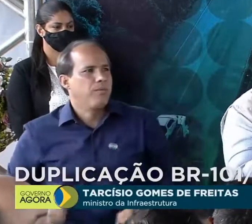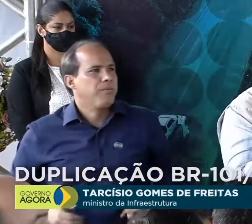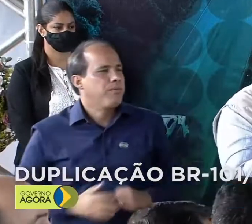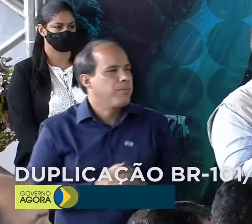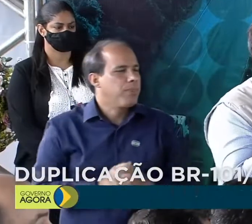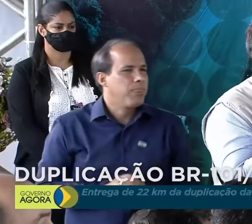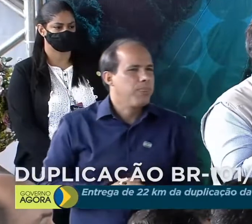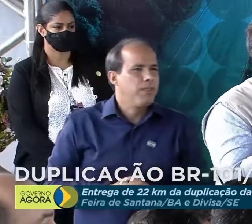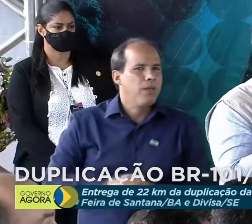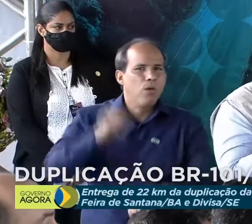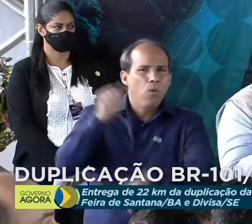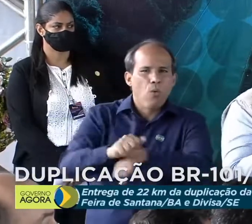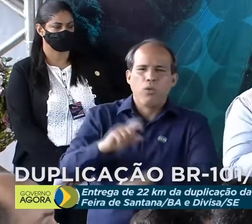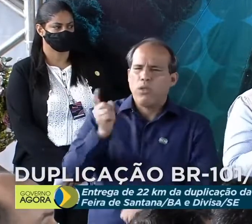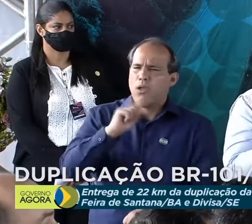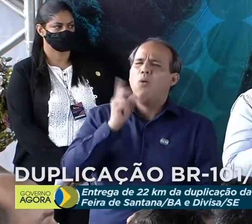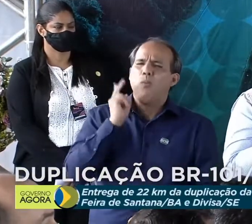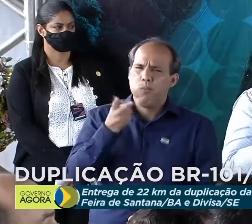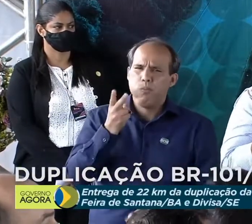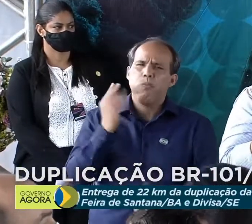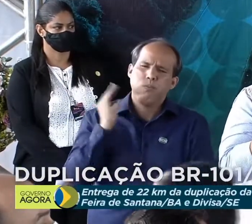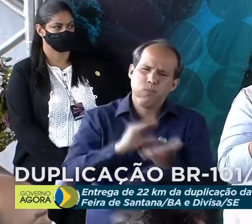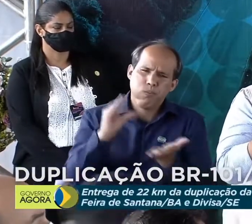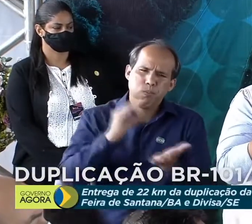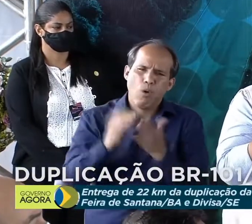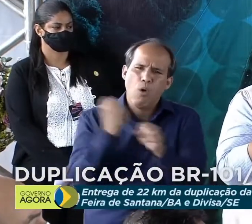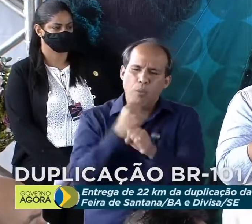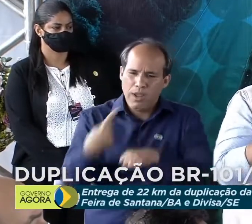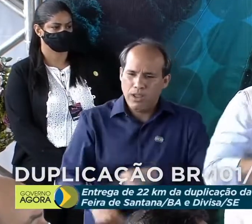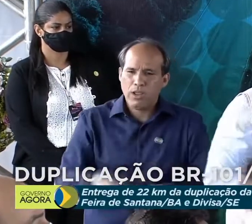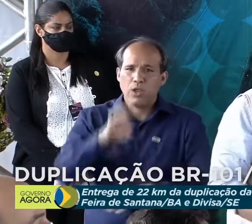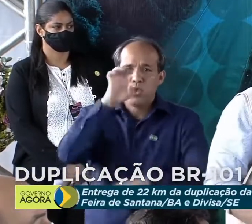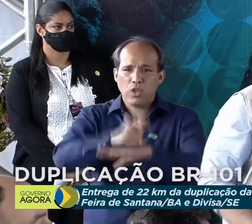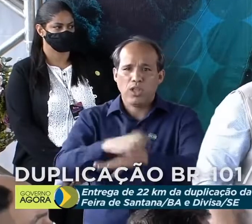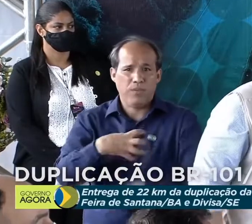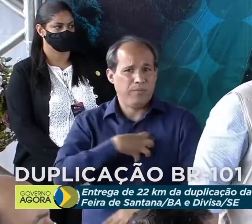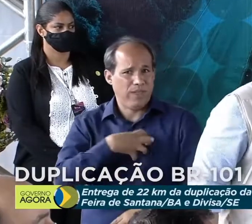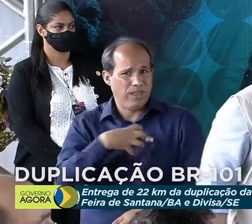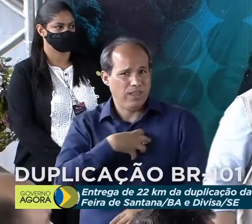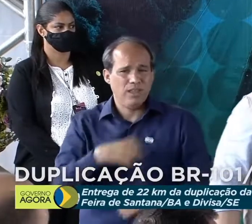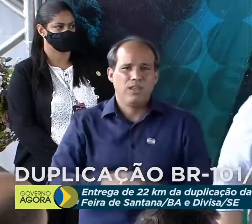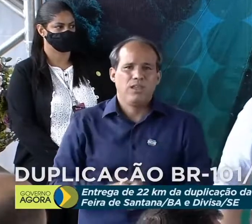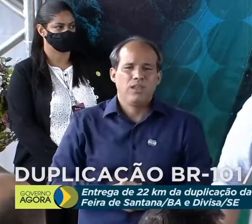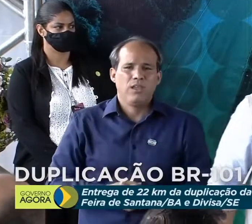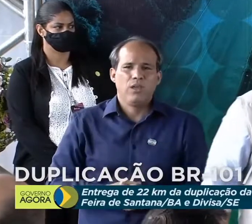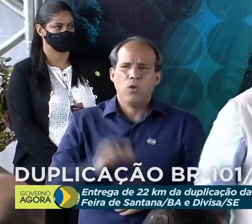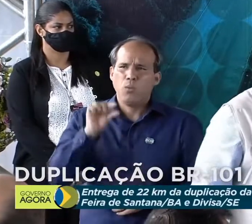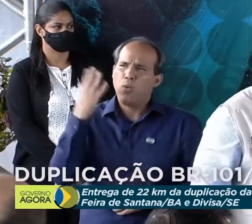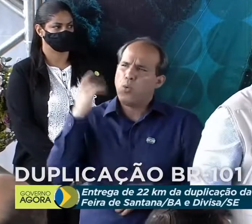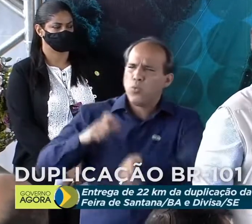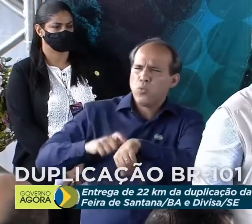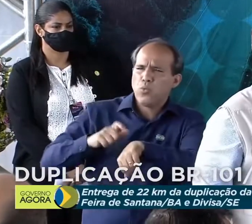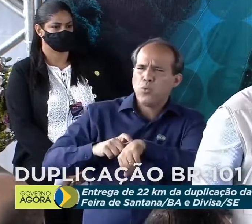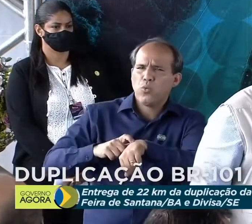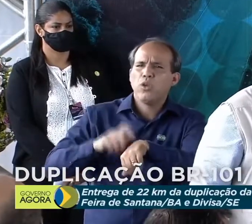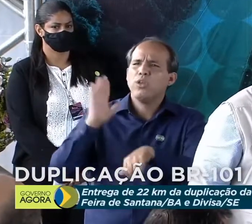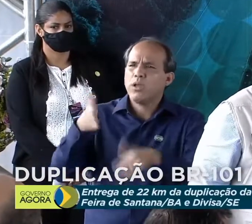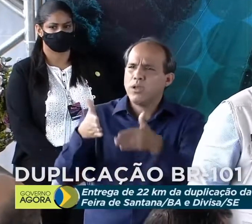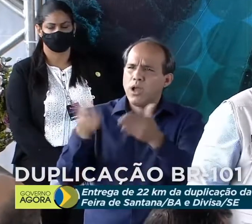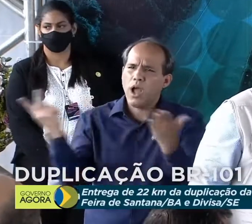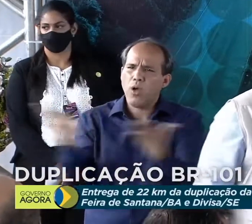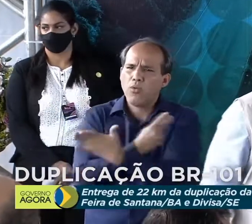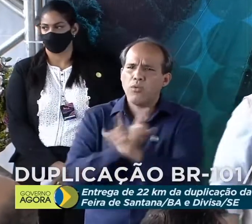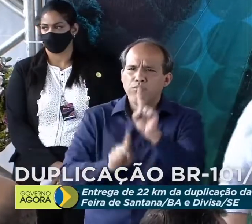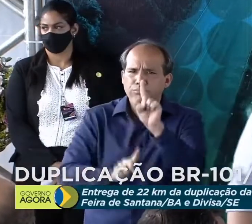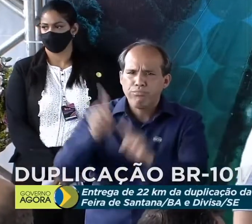Não vamos parar de fazer os investimentos no Estado da Bahia. Fizemos recentemente a licitação da